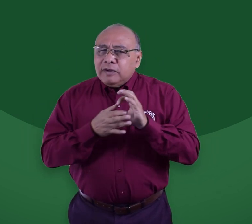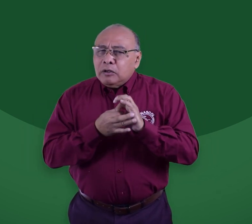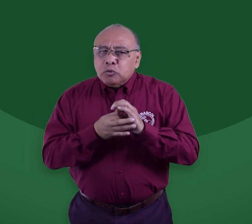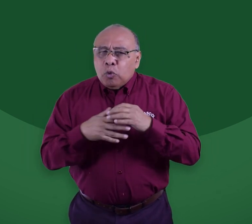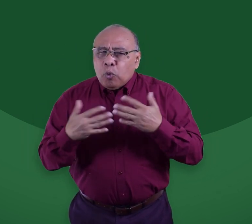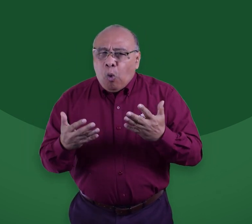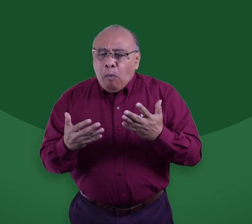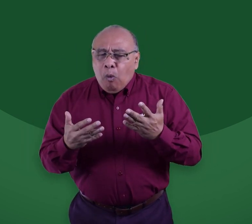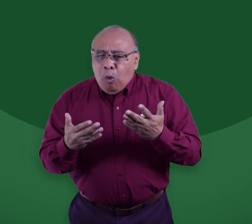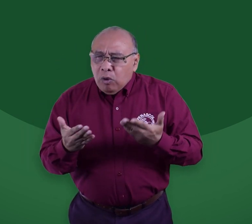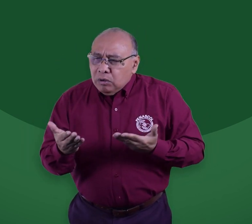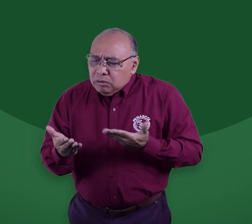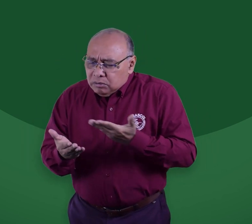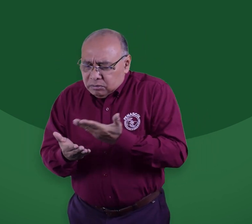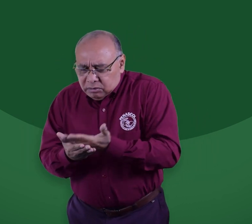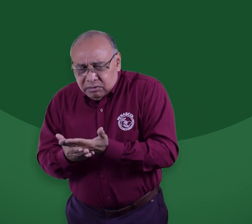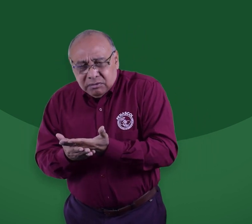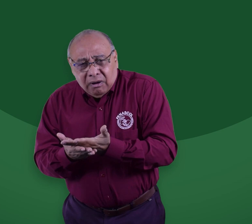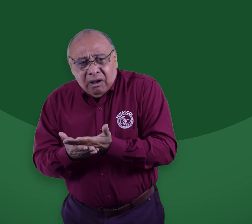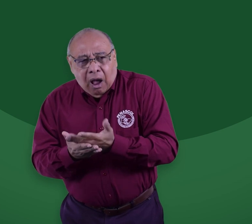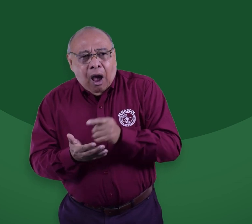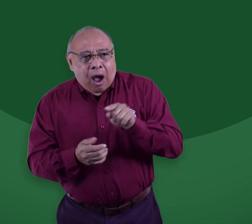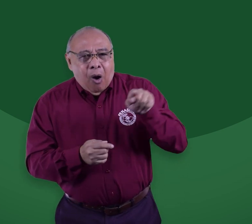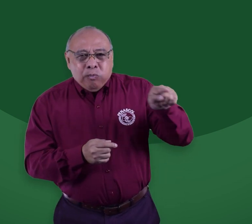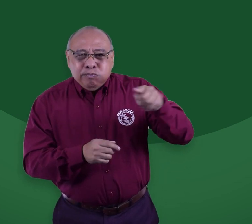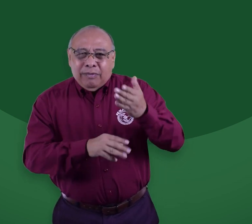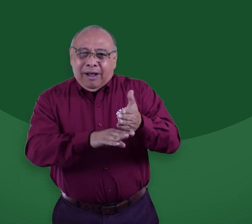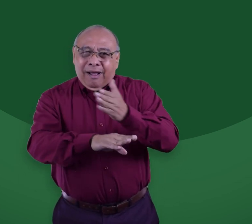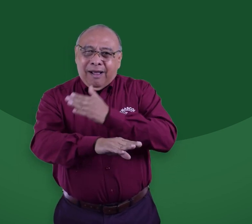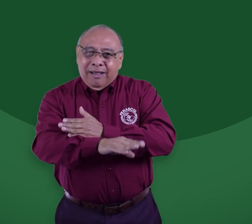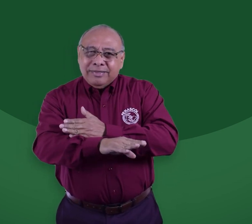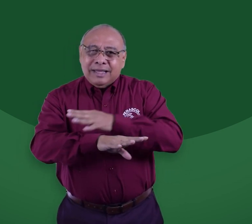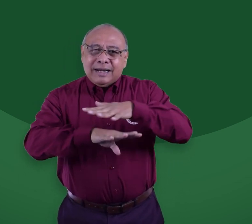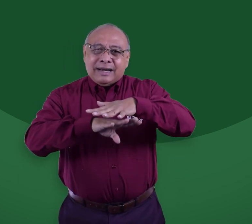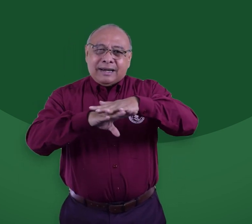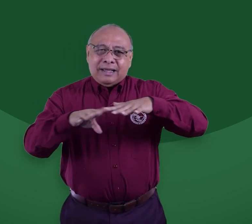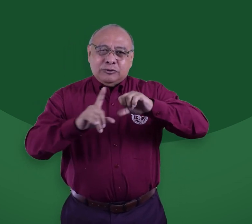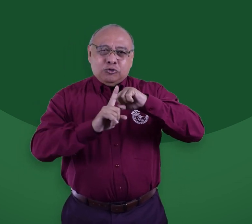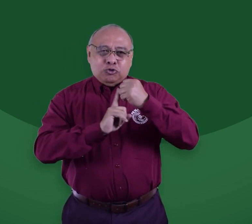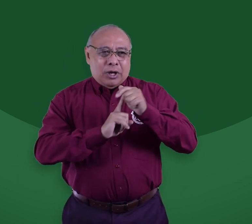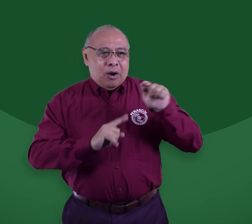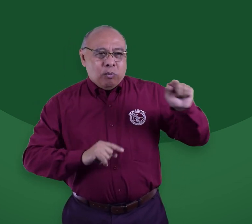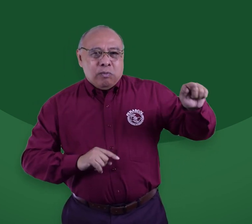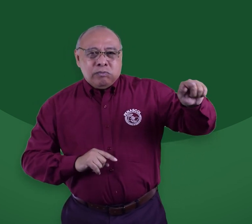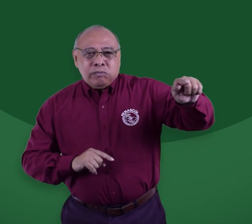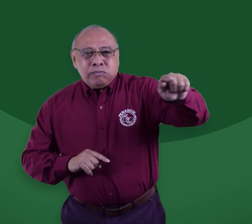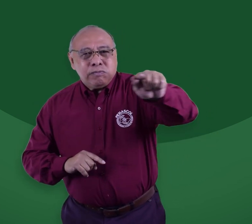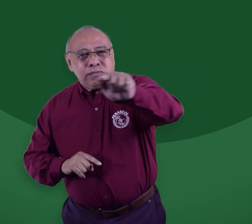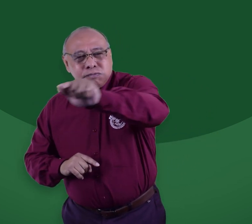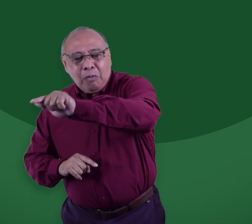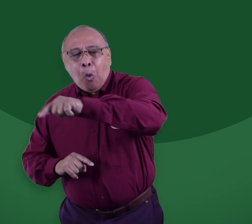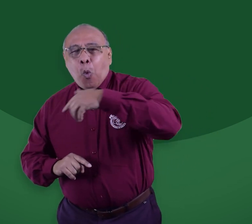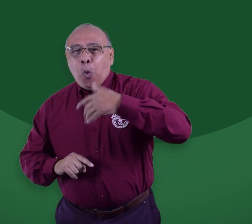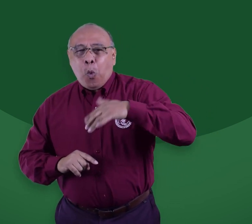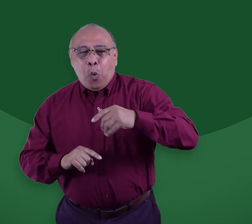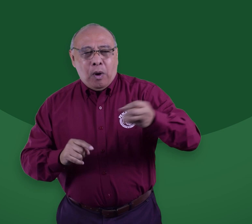Estas propuestas expuestas al representante son la recopilación de las propuestas que nos han dejado en redes